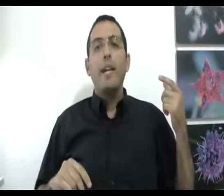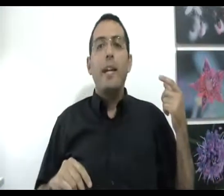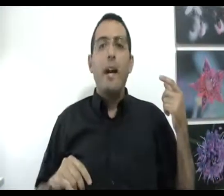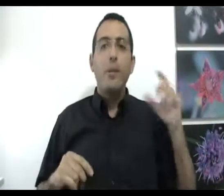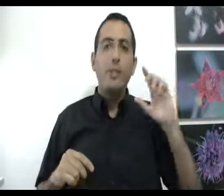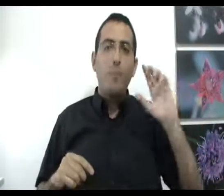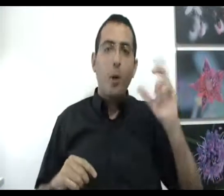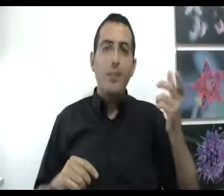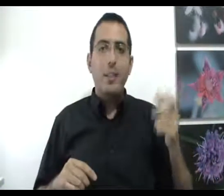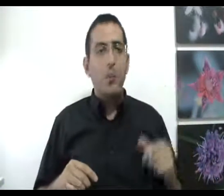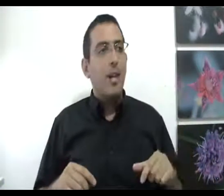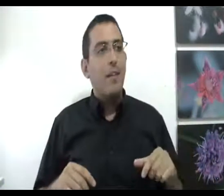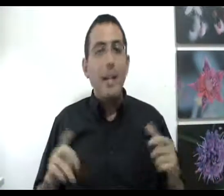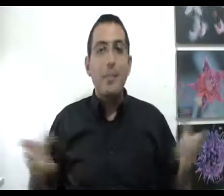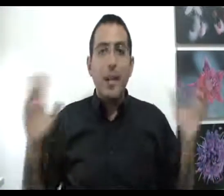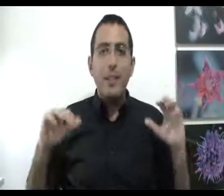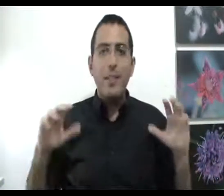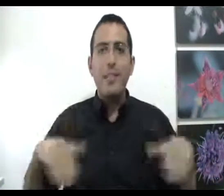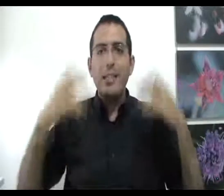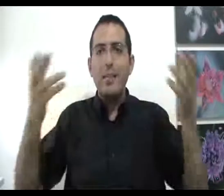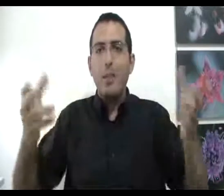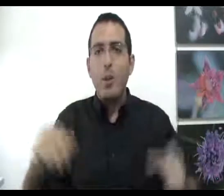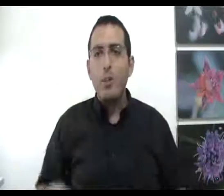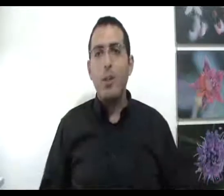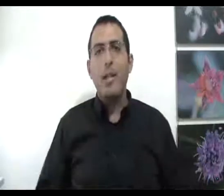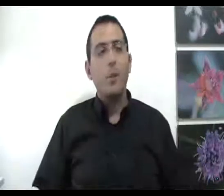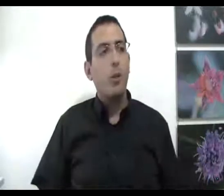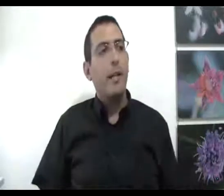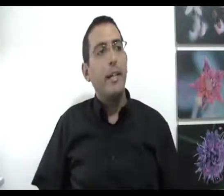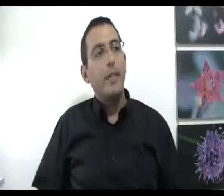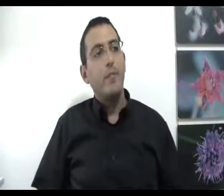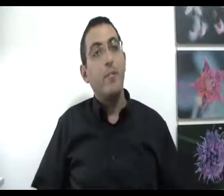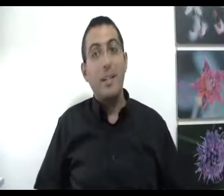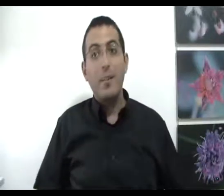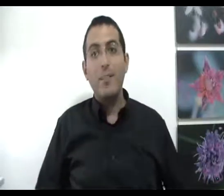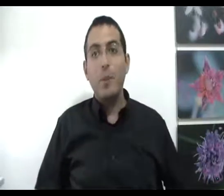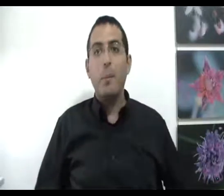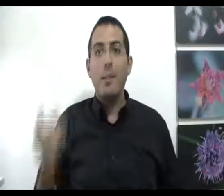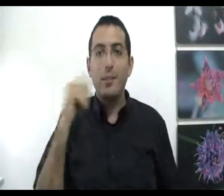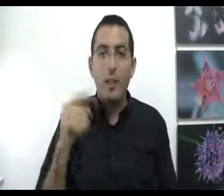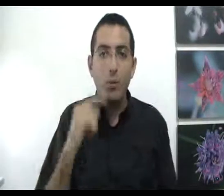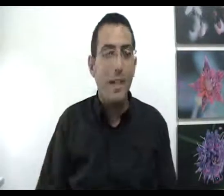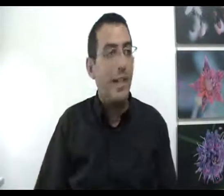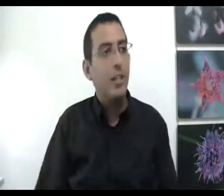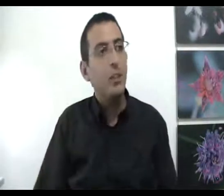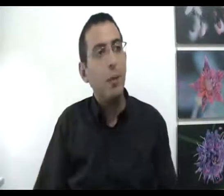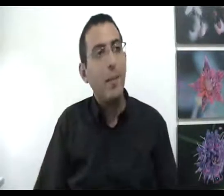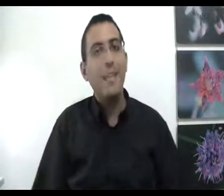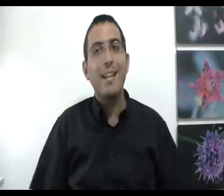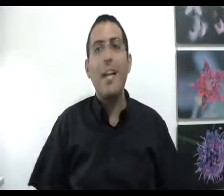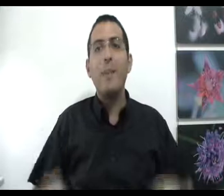ואני אוסיף פה עוד איזה נקודה ובעצם אחרי שבאת את זה עכשיו אתה יכול להוציא כל אחד מכל בעיה וכמובן, ועוד פעם מנחזור לדוגמה לענן של הג'וקים אז רק אם